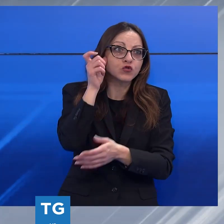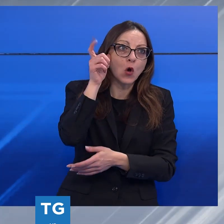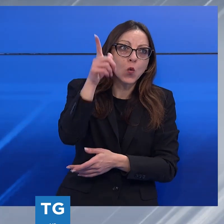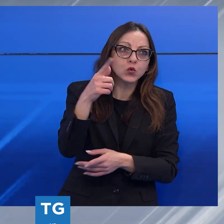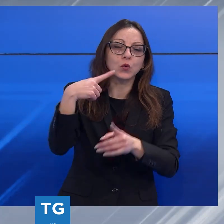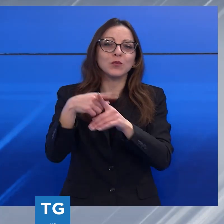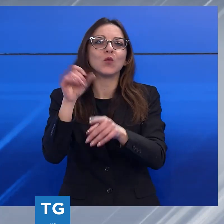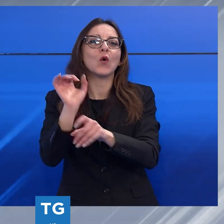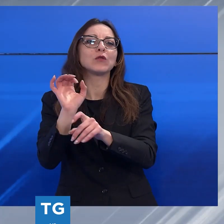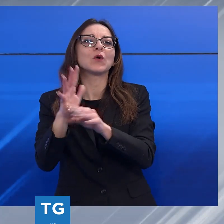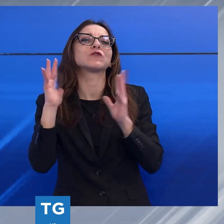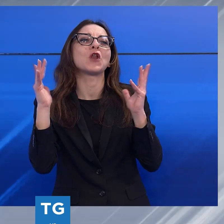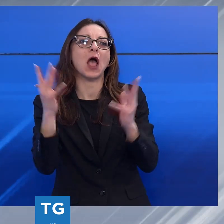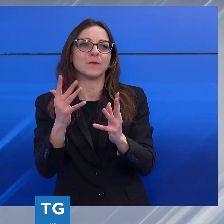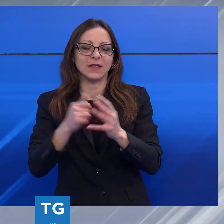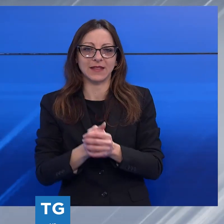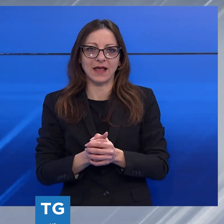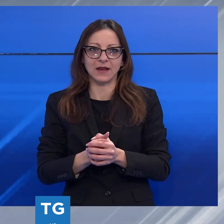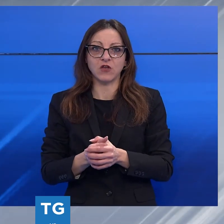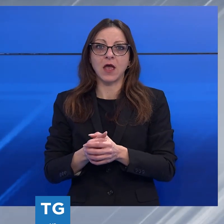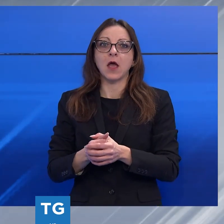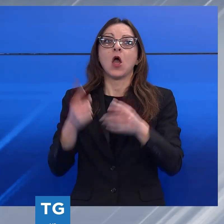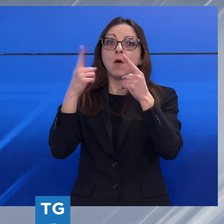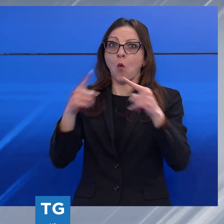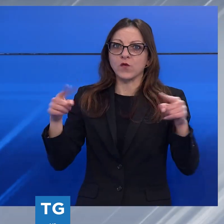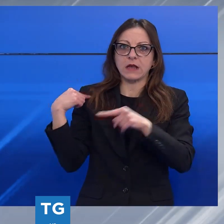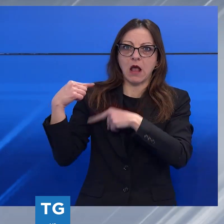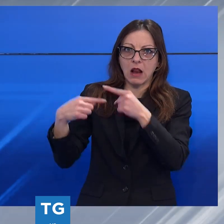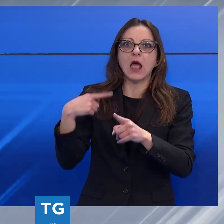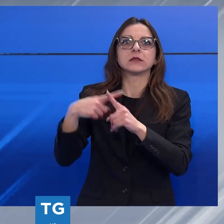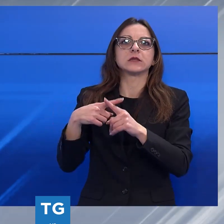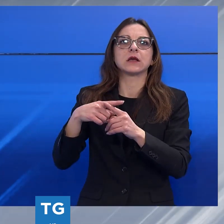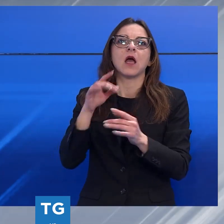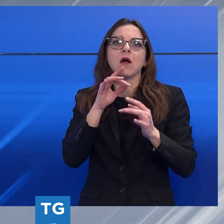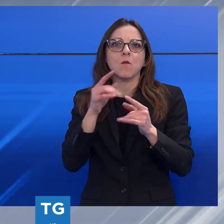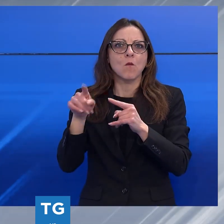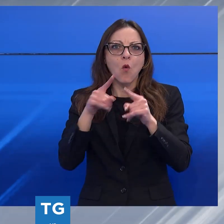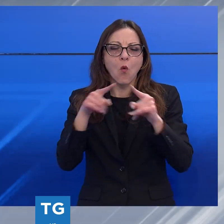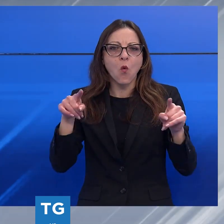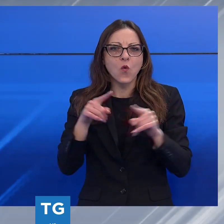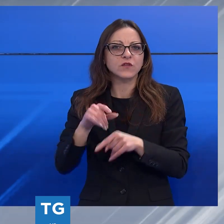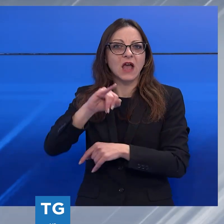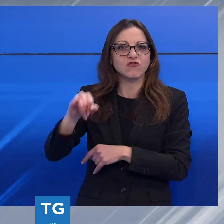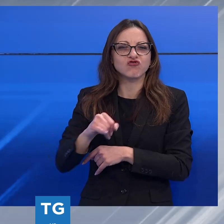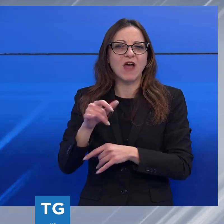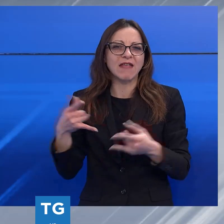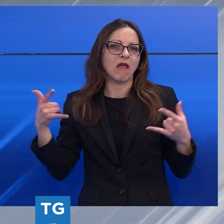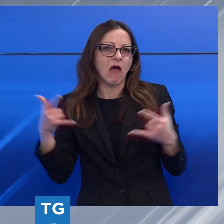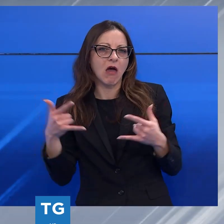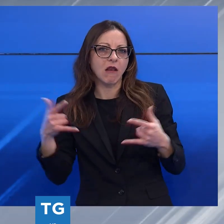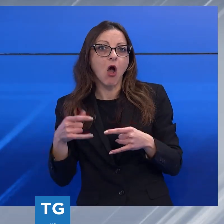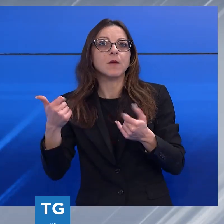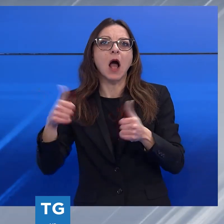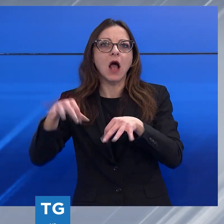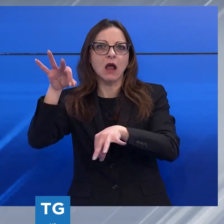'educazione ambientale. Si passa dalla musica classica al jazz, al cantautorato, al rock e anche al teatro.